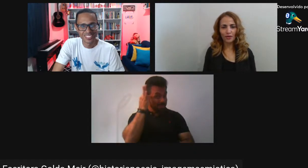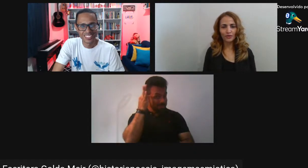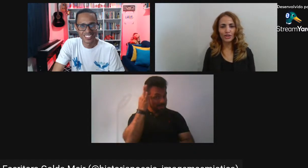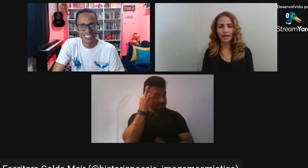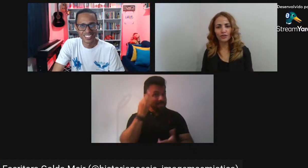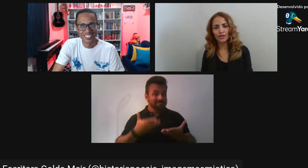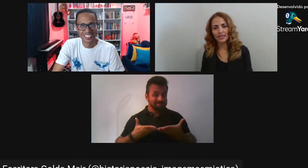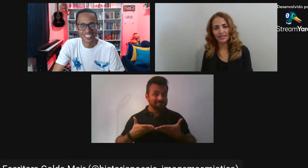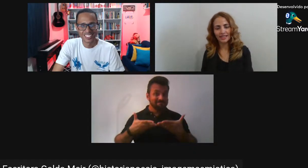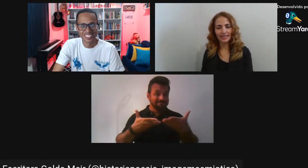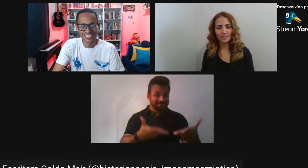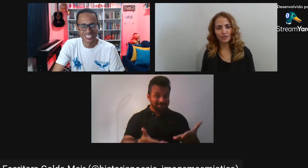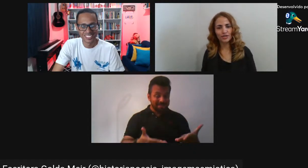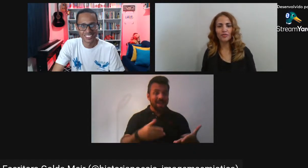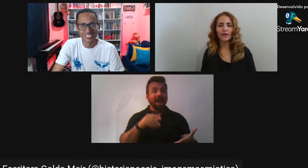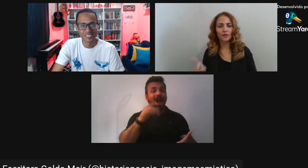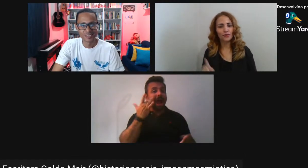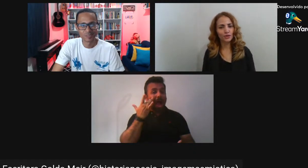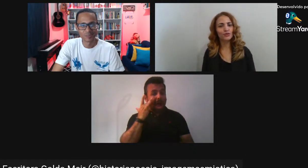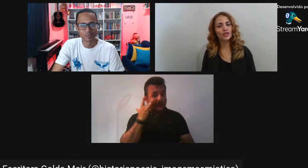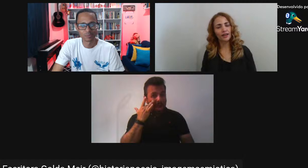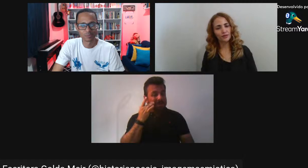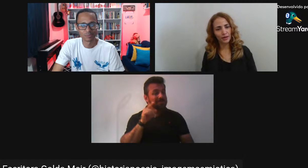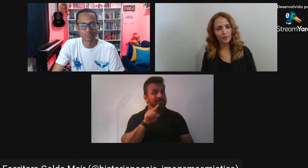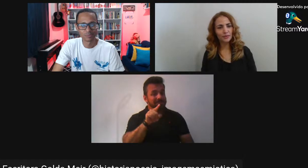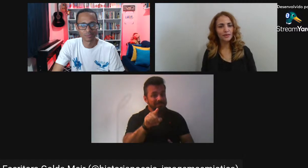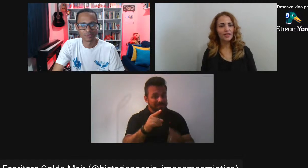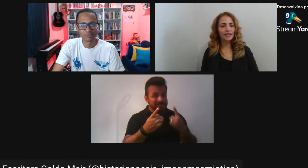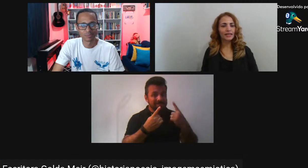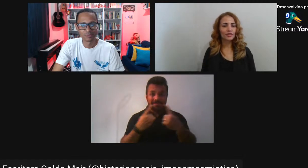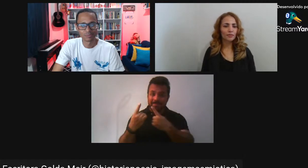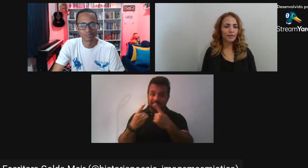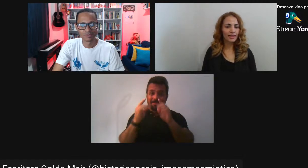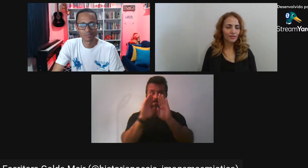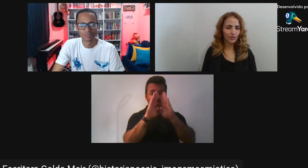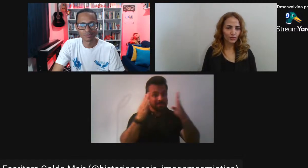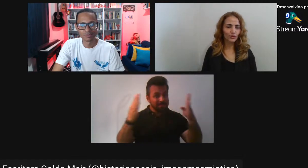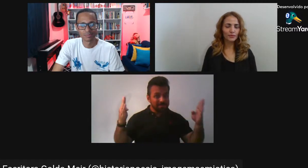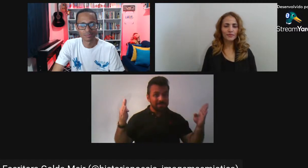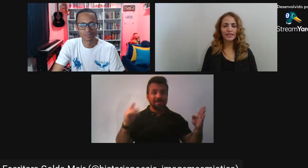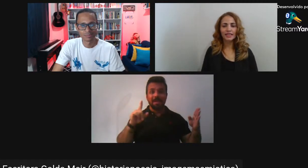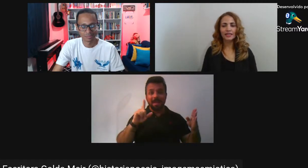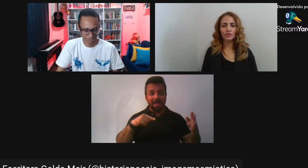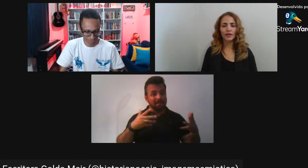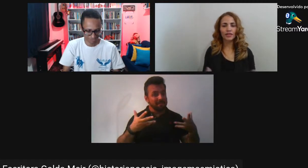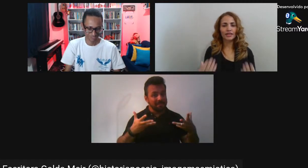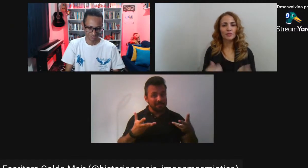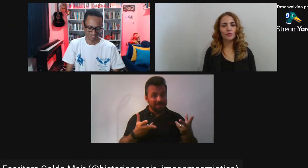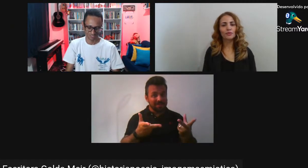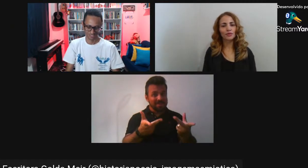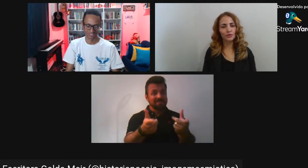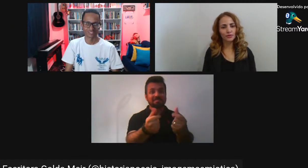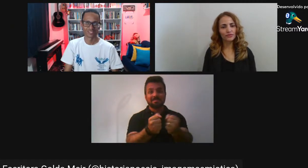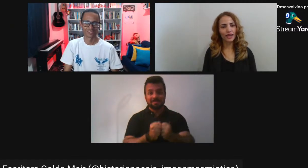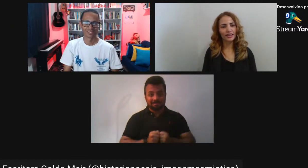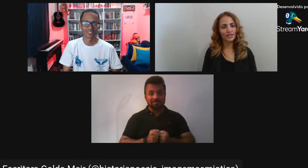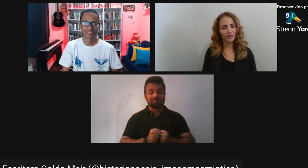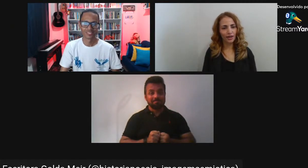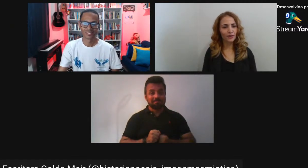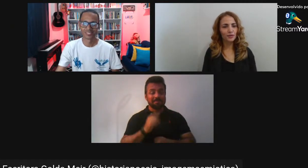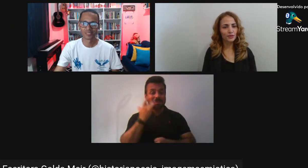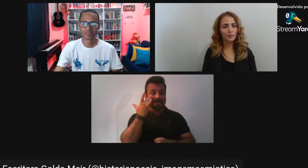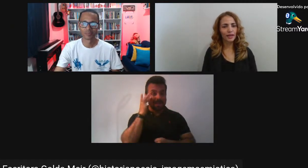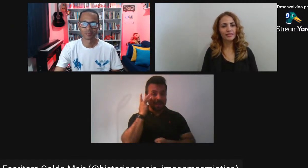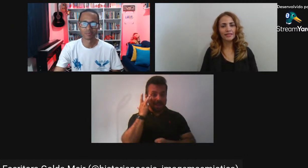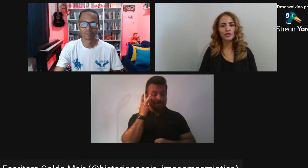Transforma um diálogo Que seria exclusivo Para alguns Em um diálogo Amplo E isso é maravilhoso Espero que esse público Venha